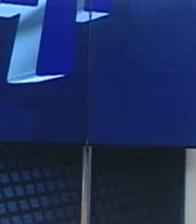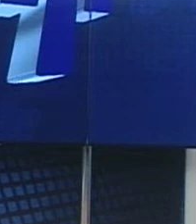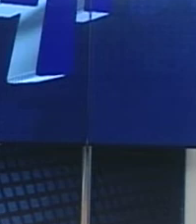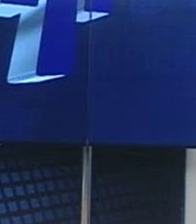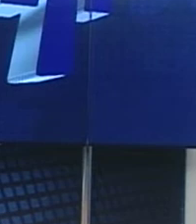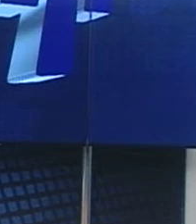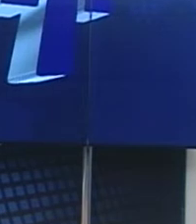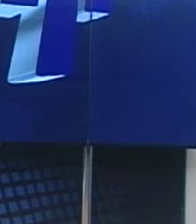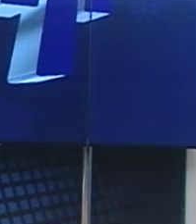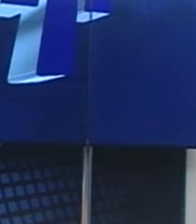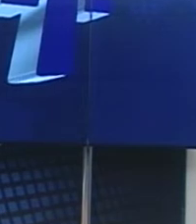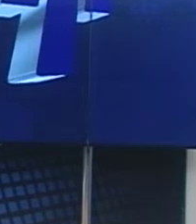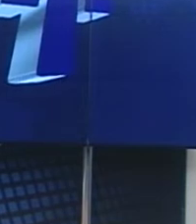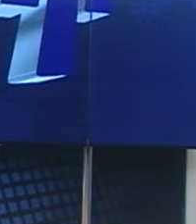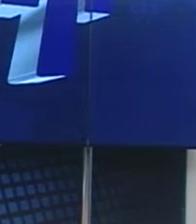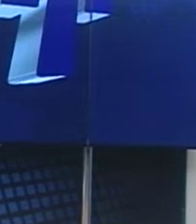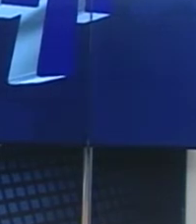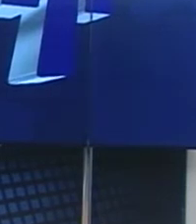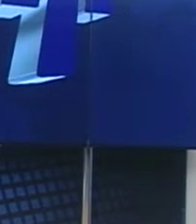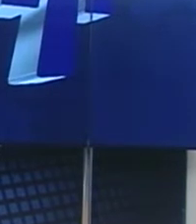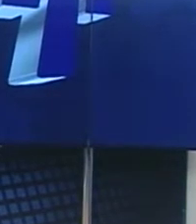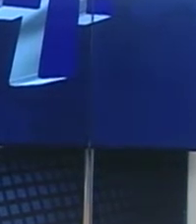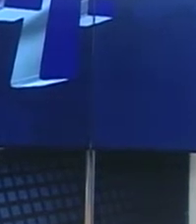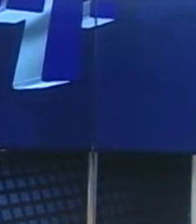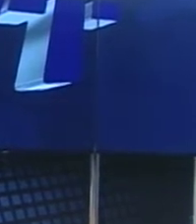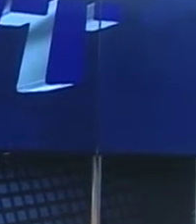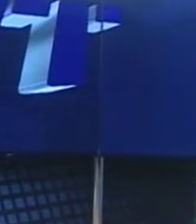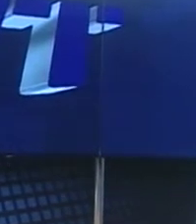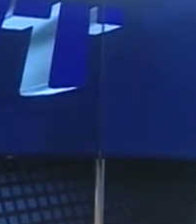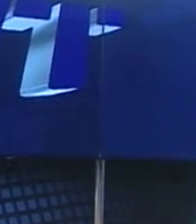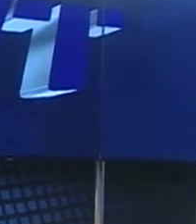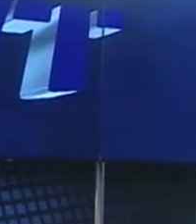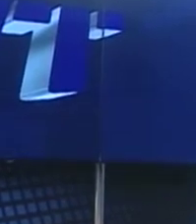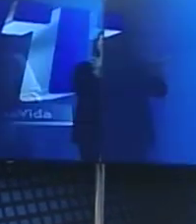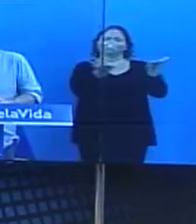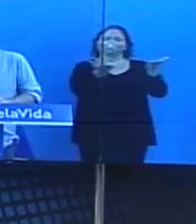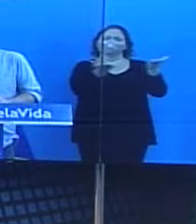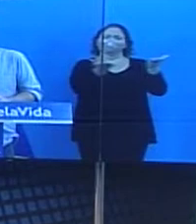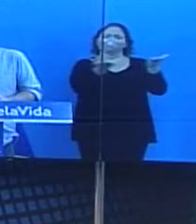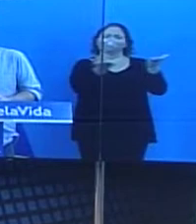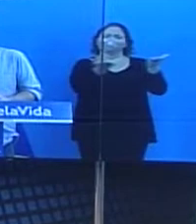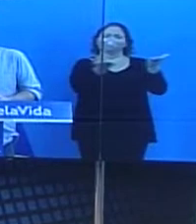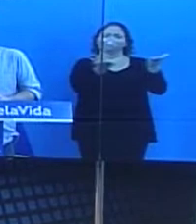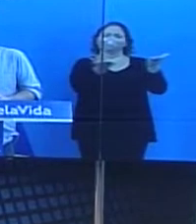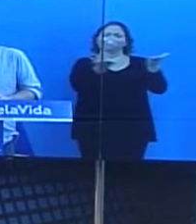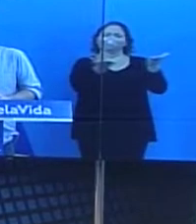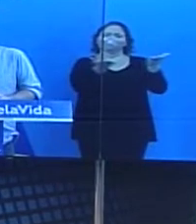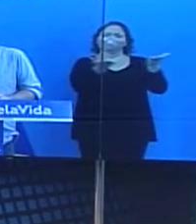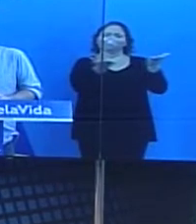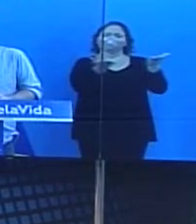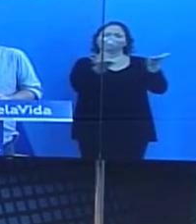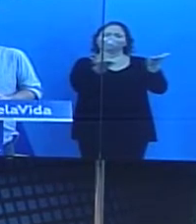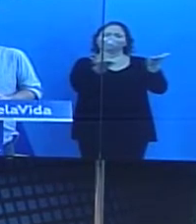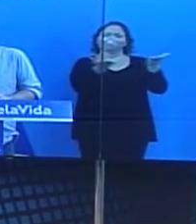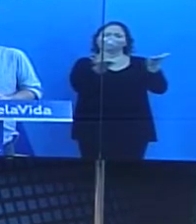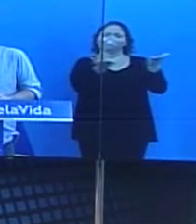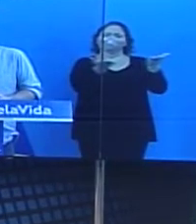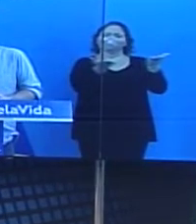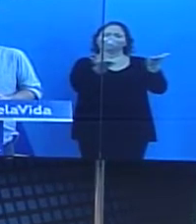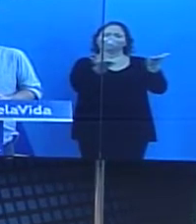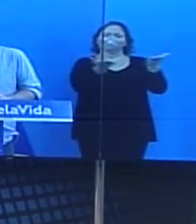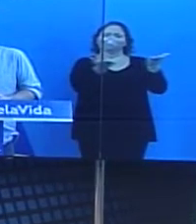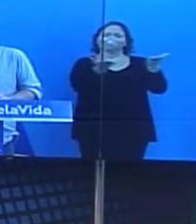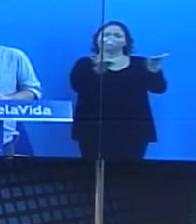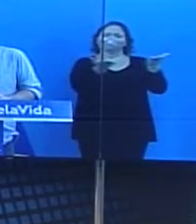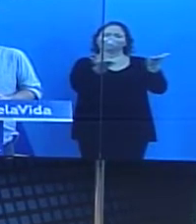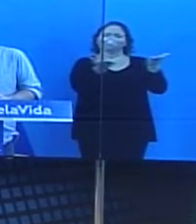A Prefeitura do Recife anunciou a chegada de mais 36 respiradores que vieram da China. Durante pronunciamento,